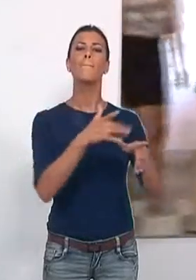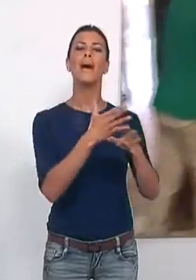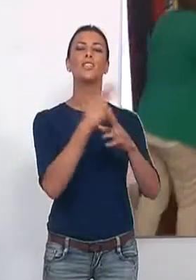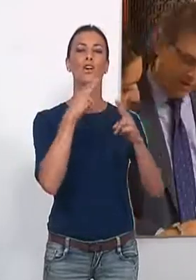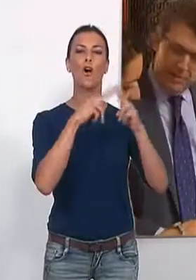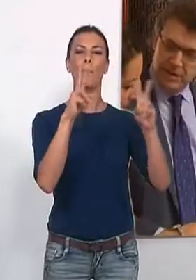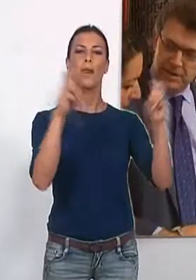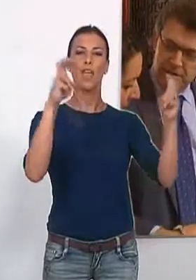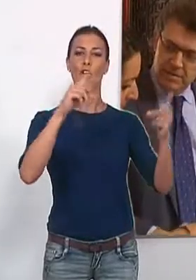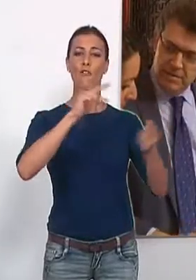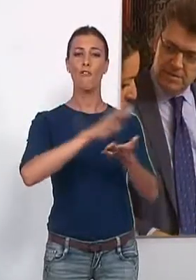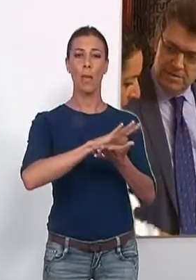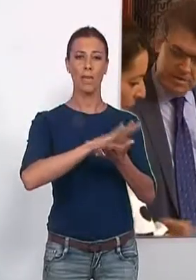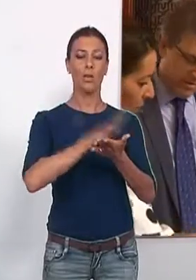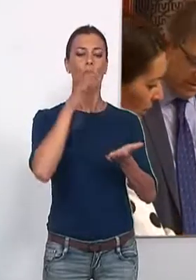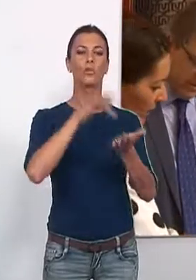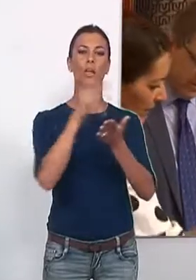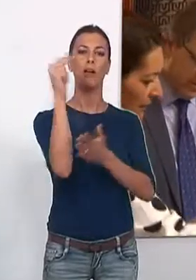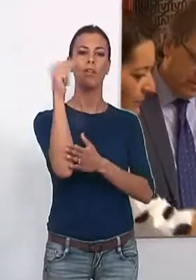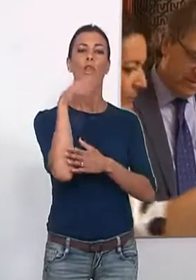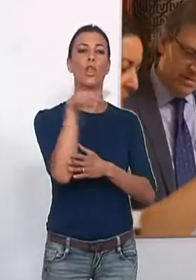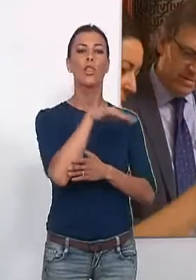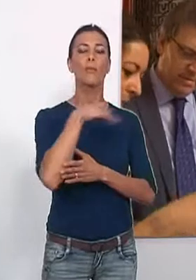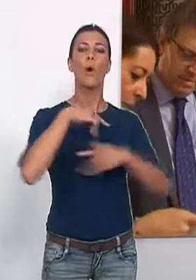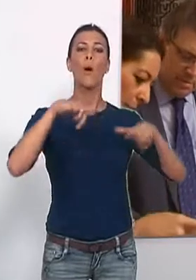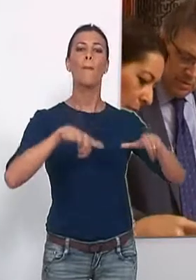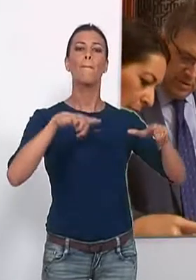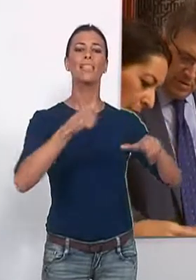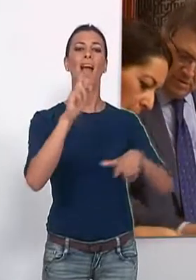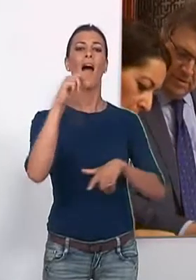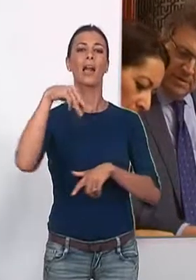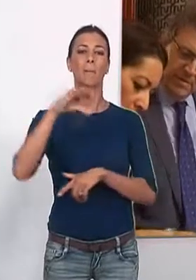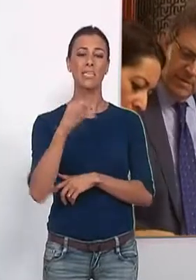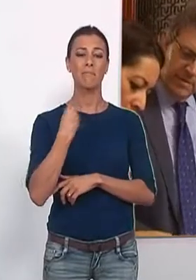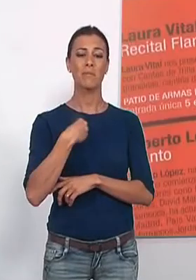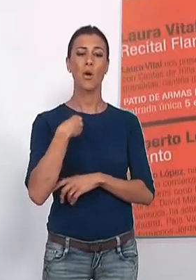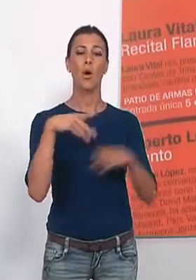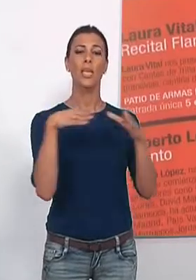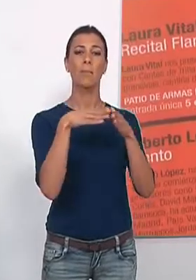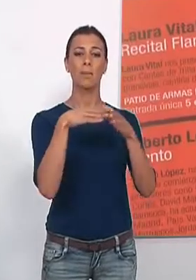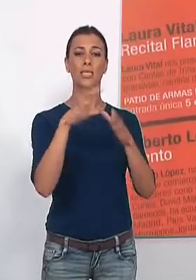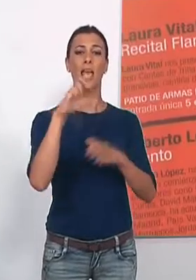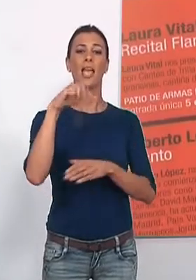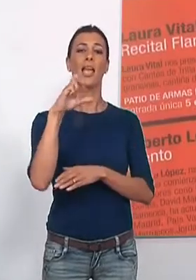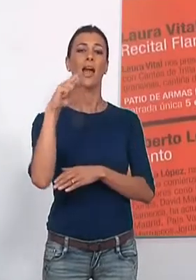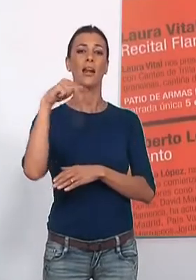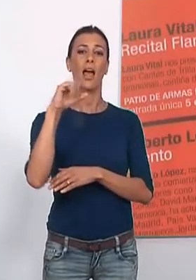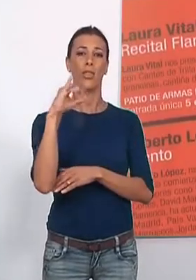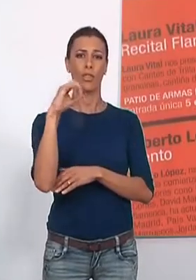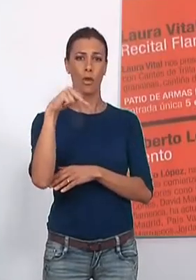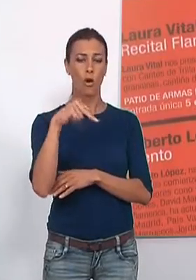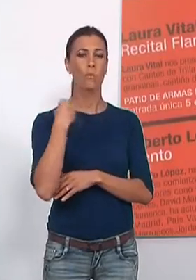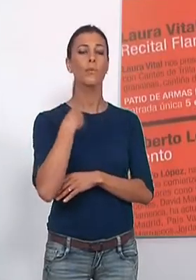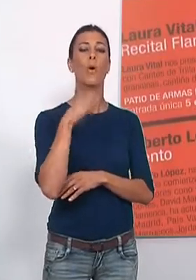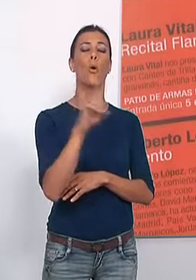flamencos que van a tener lugar cada viernes en el patio de armas de la Iglesia Mayor de la Encarnación desde el 11 de julio